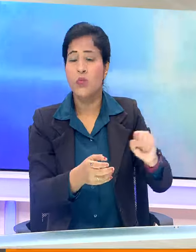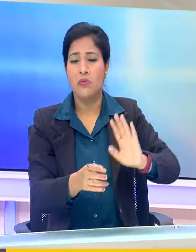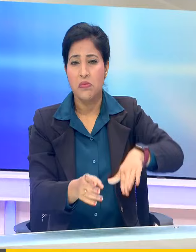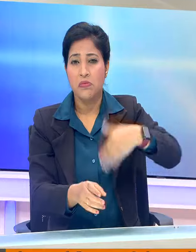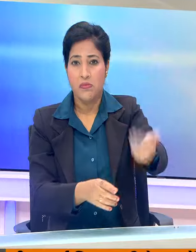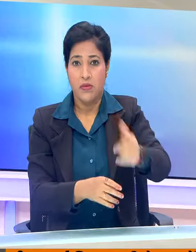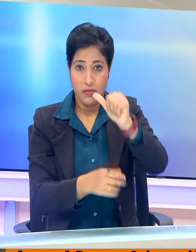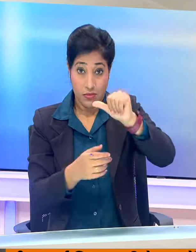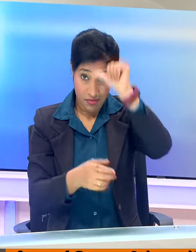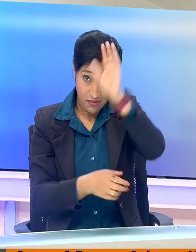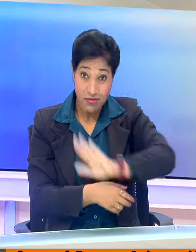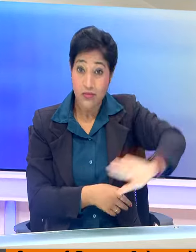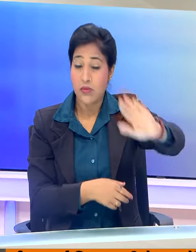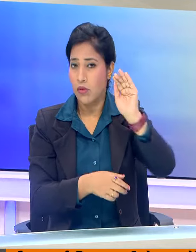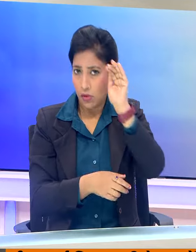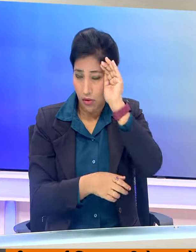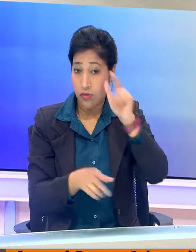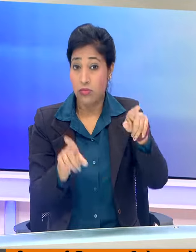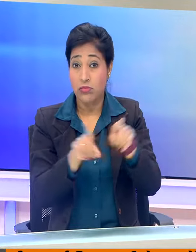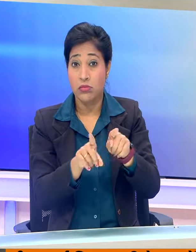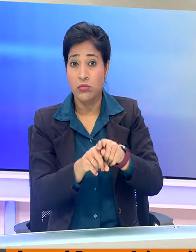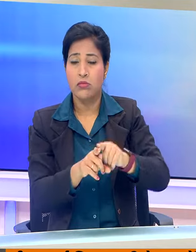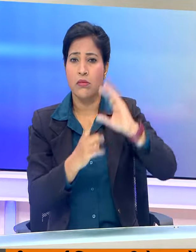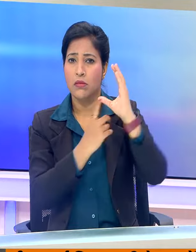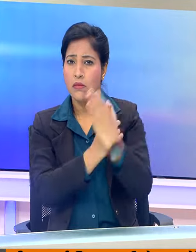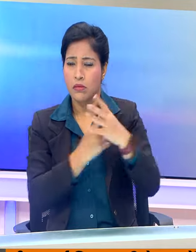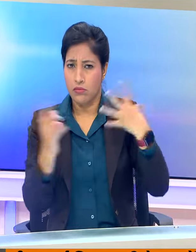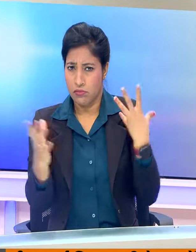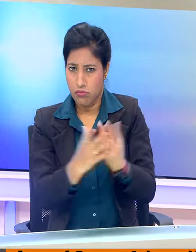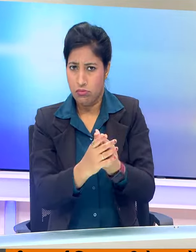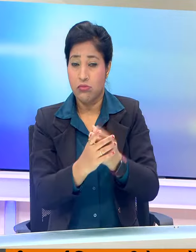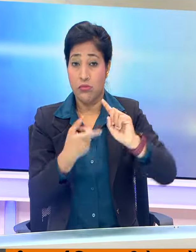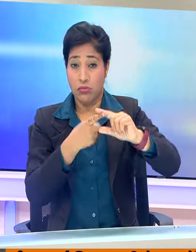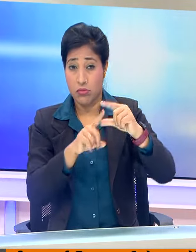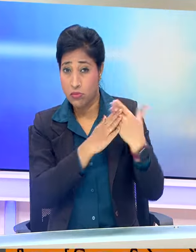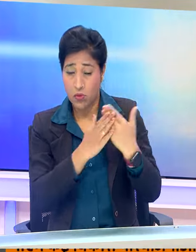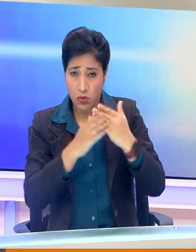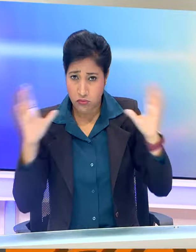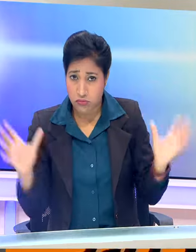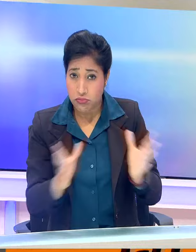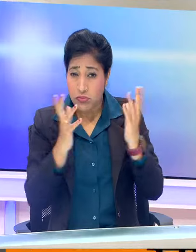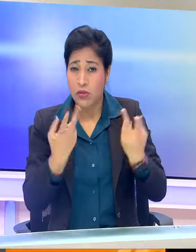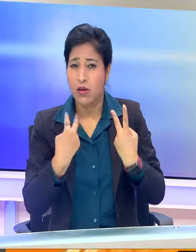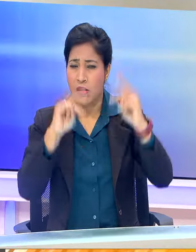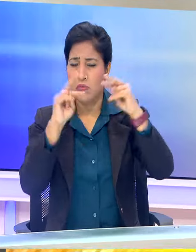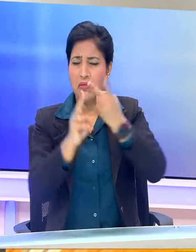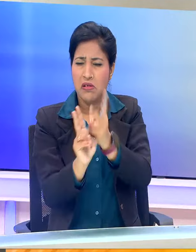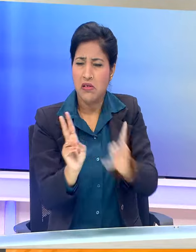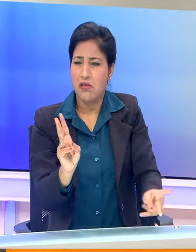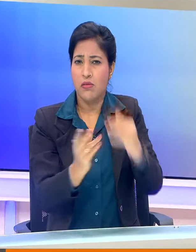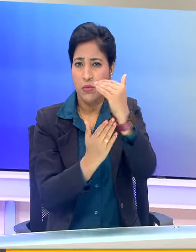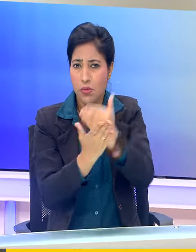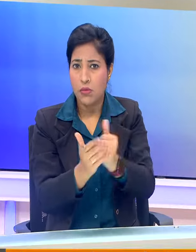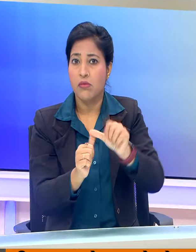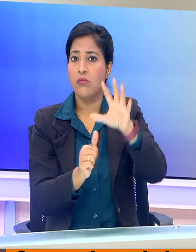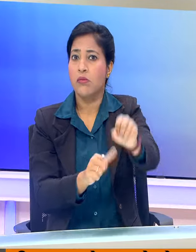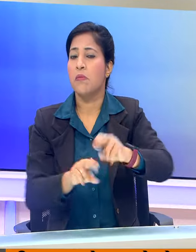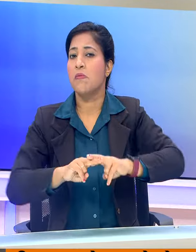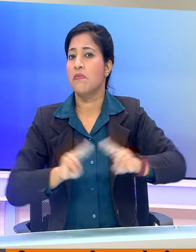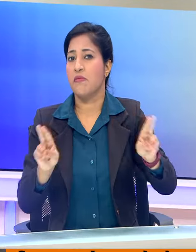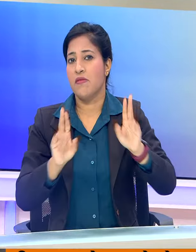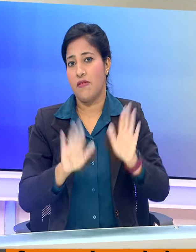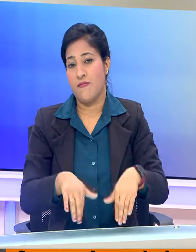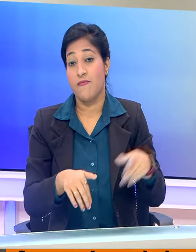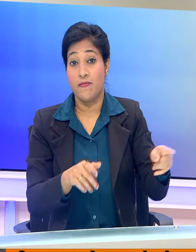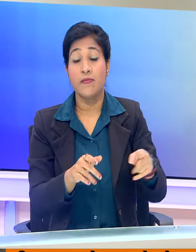राष्ट्र के आवाज के रूप में एकता, संस्कृती और शिक्षा को बढ़ावा देने वाले अनेक कारिकरम प्रस्तुत करता रहा है